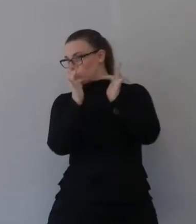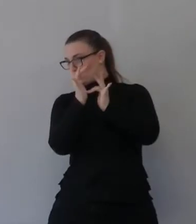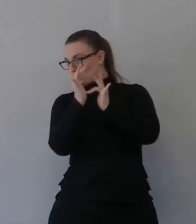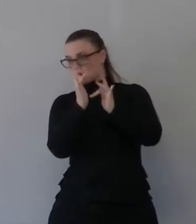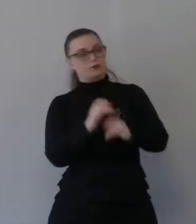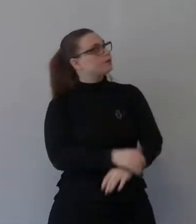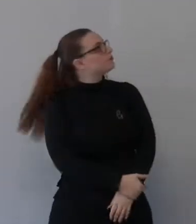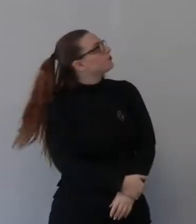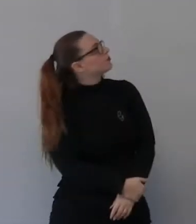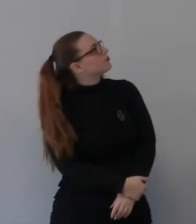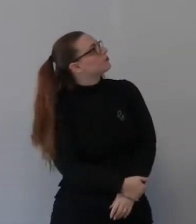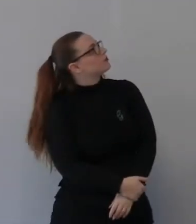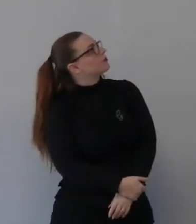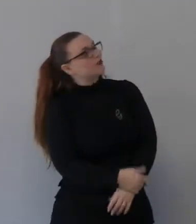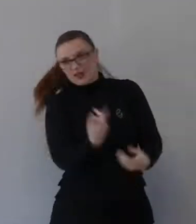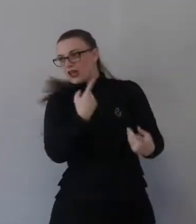effettivamente. Prossima.